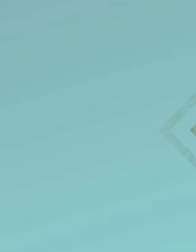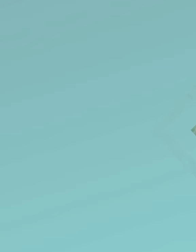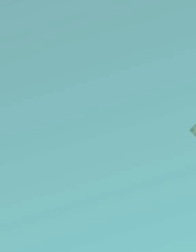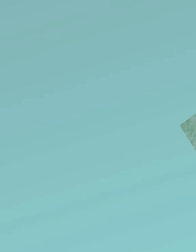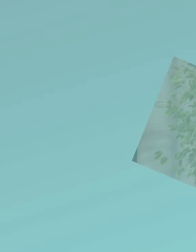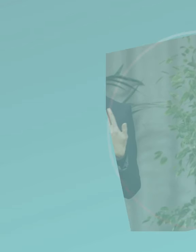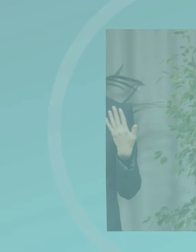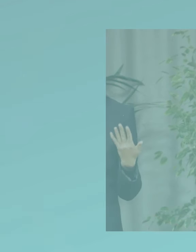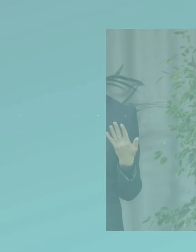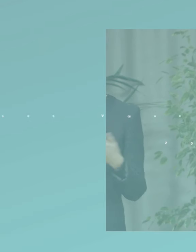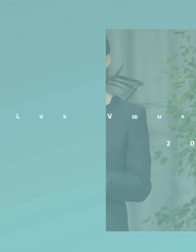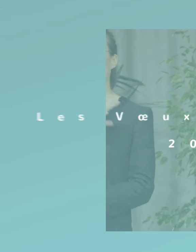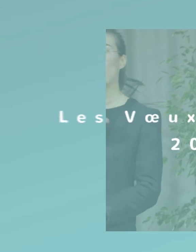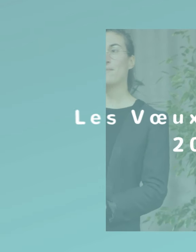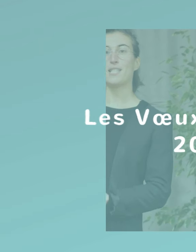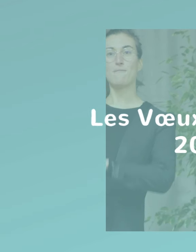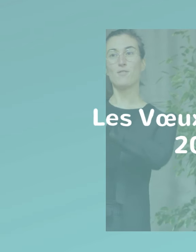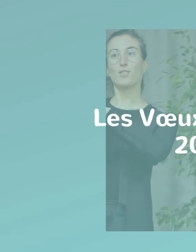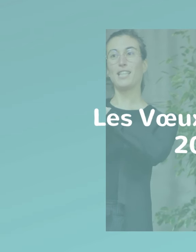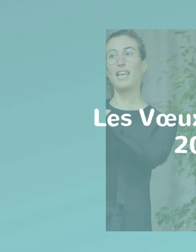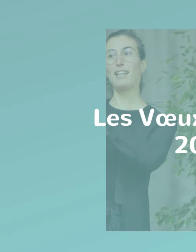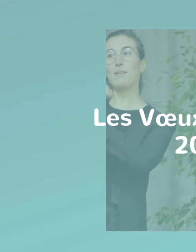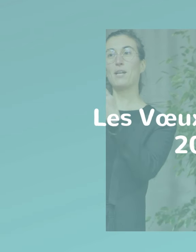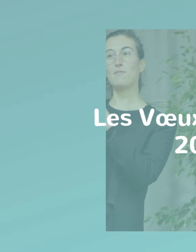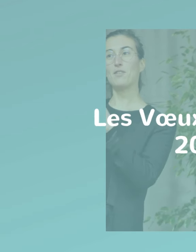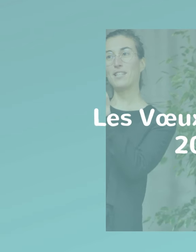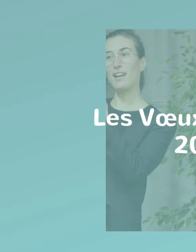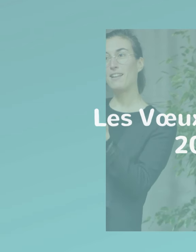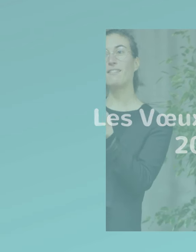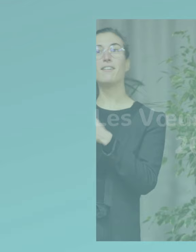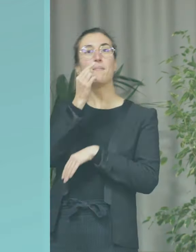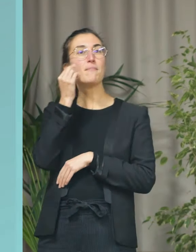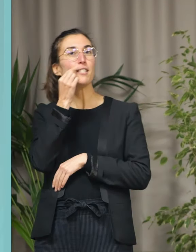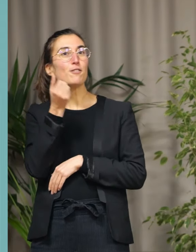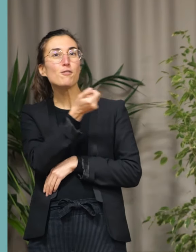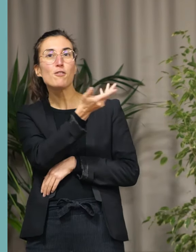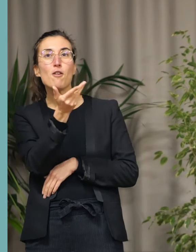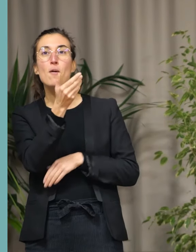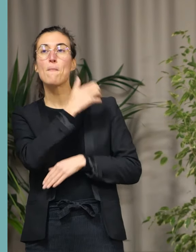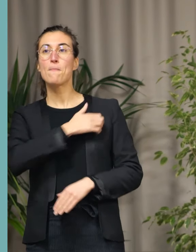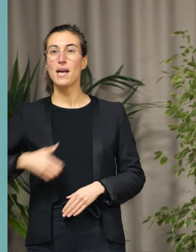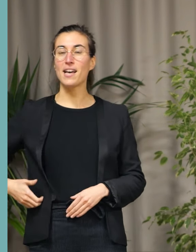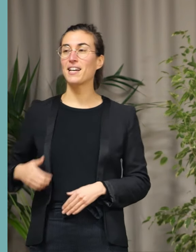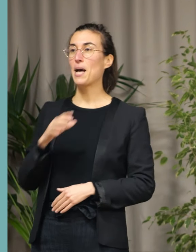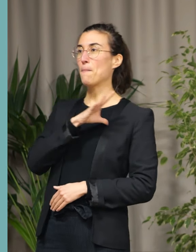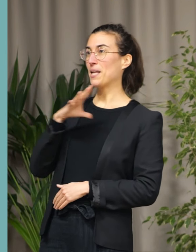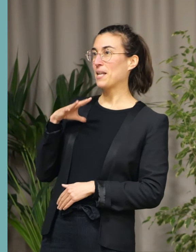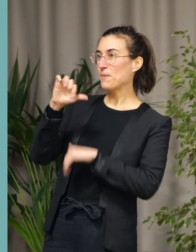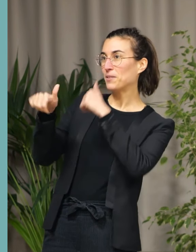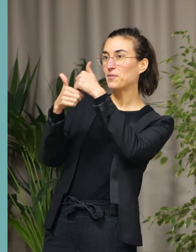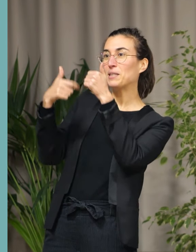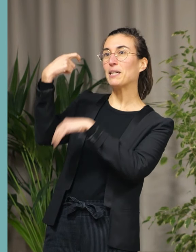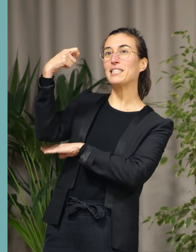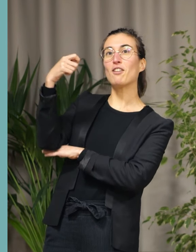Madame la conseillère départementale, messieurs les maires, madame la vice-présidente d'Angeloire